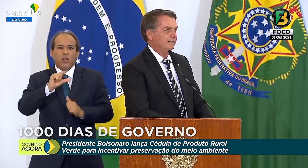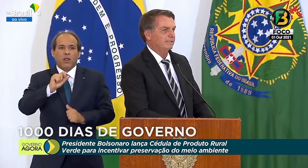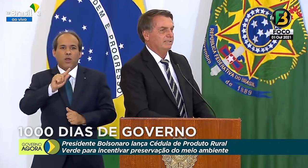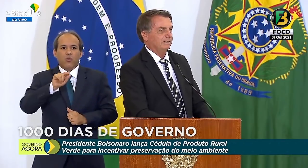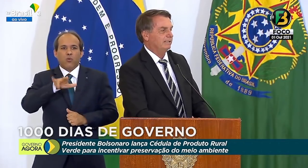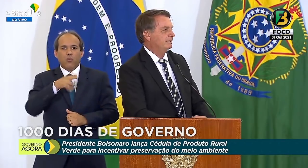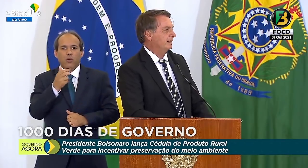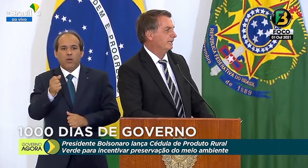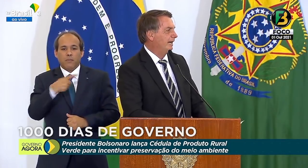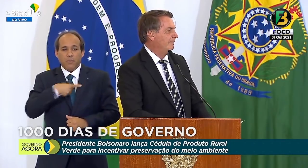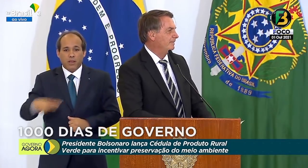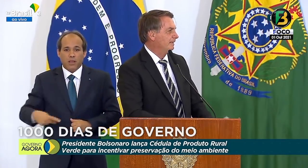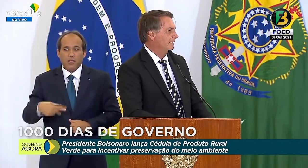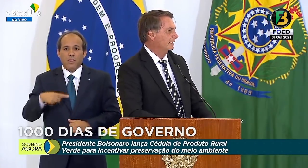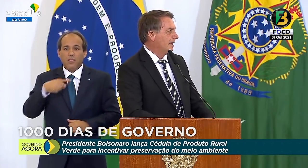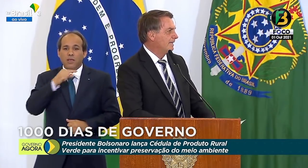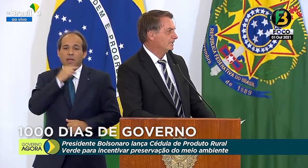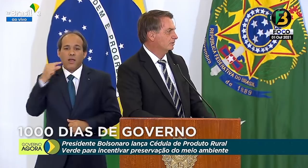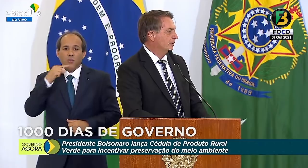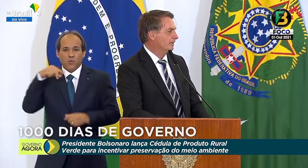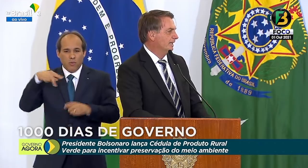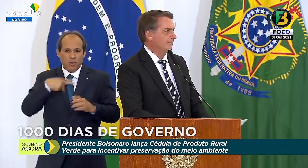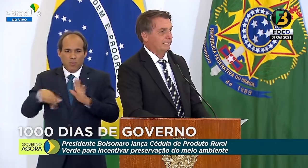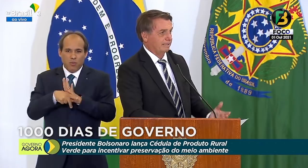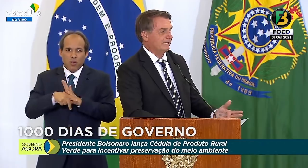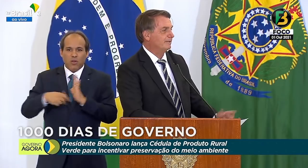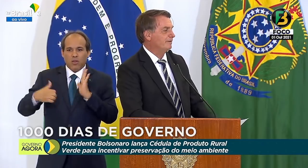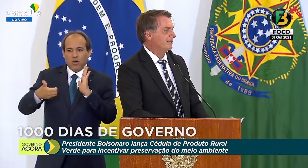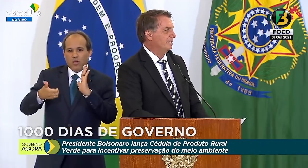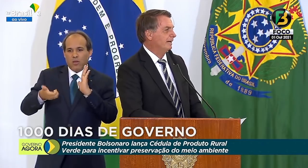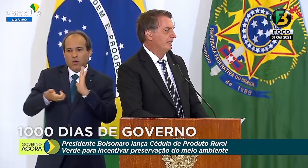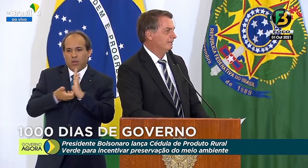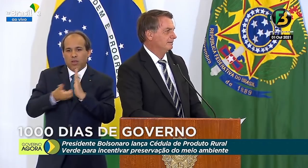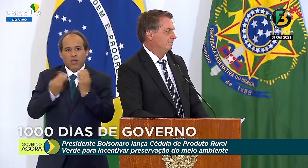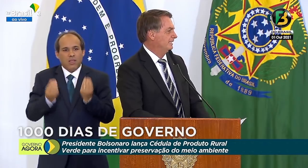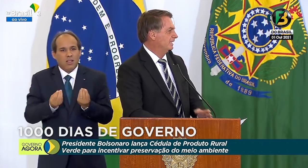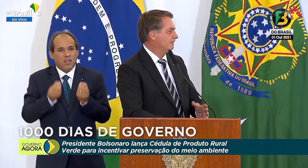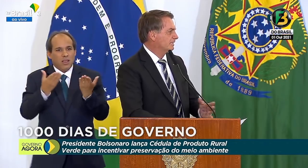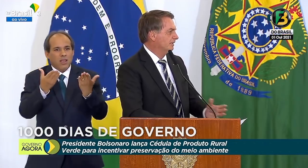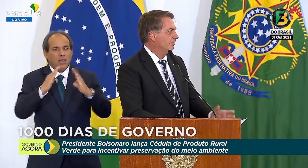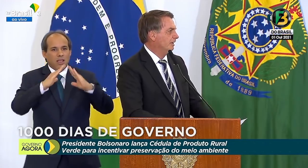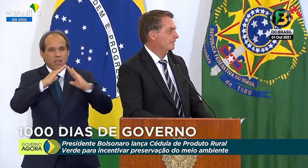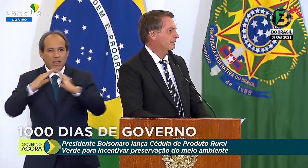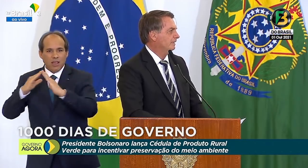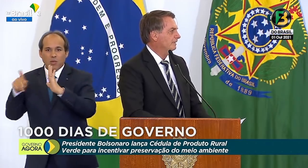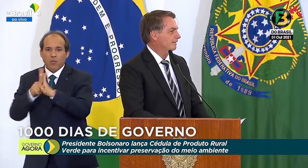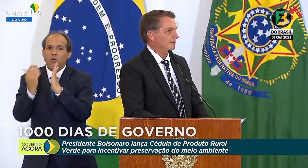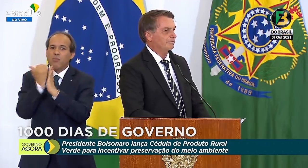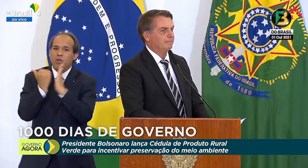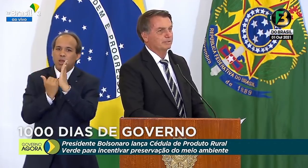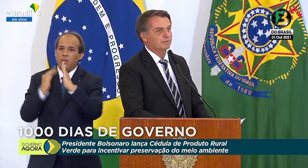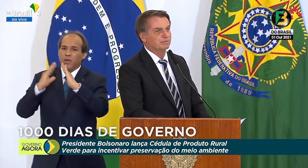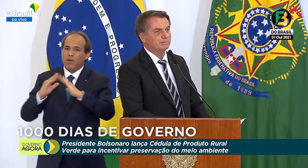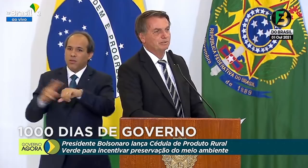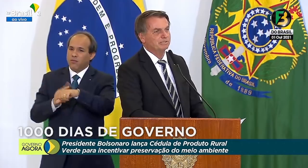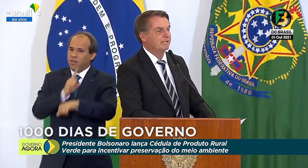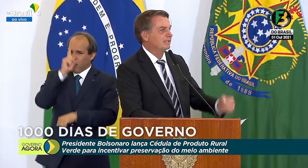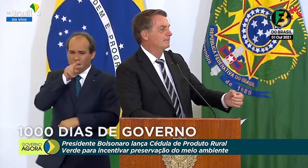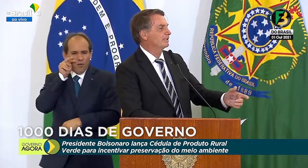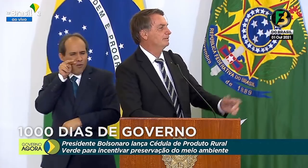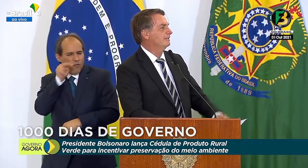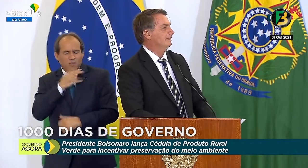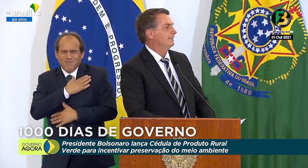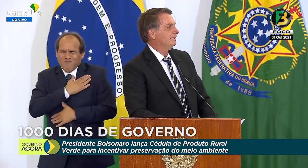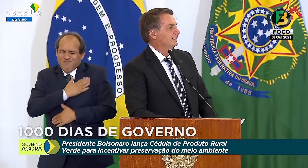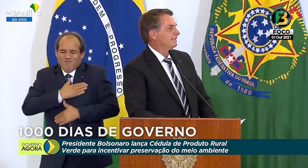Lira, entregar casa do programa Casa Verde e Amarelo. Uma satisfação enorme ver pessoas humildes